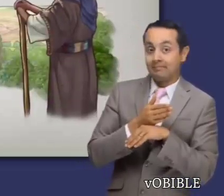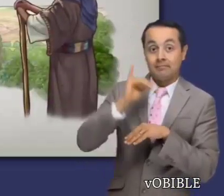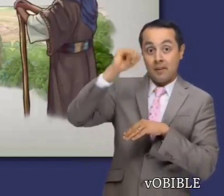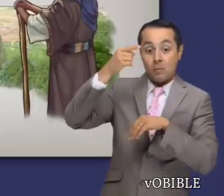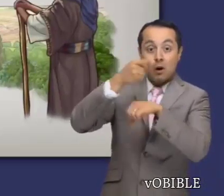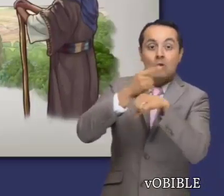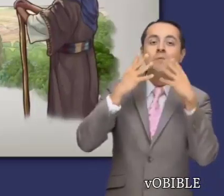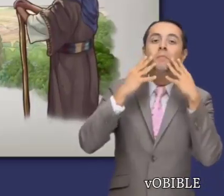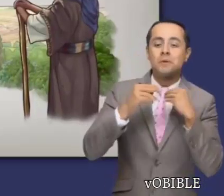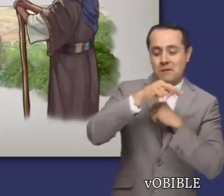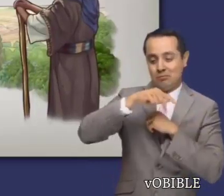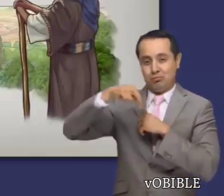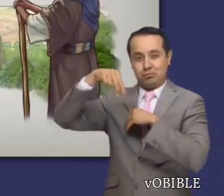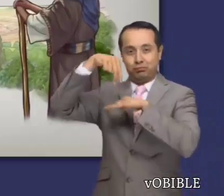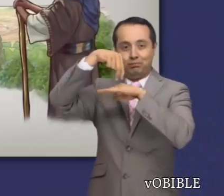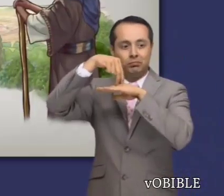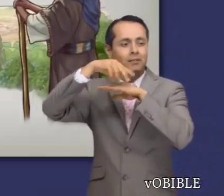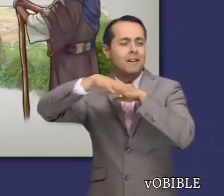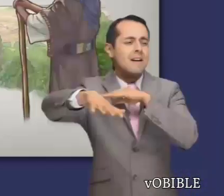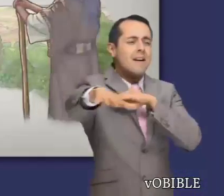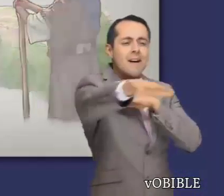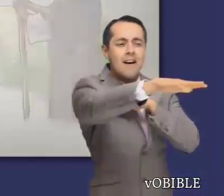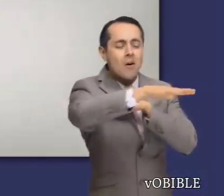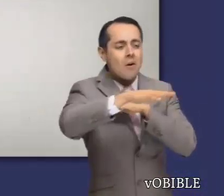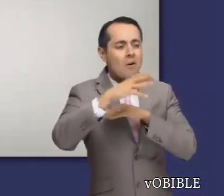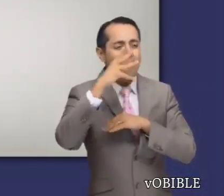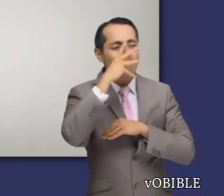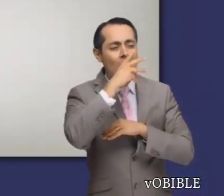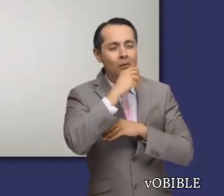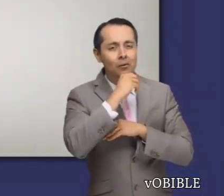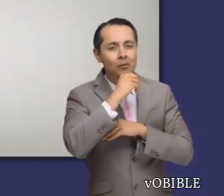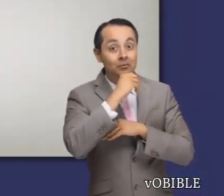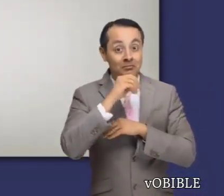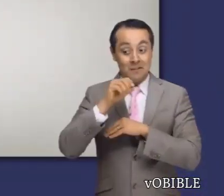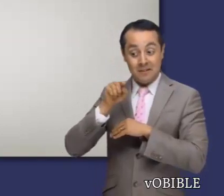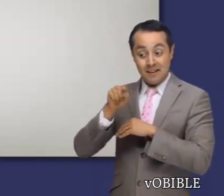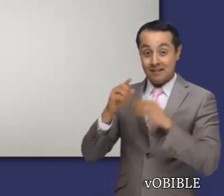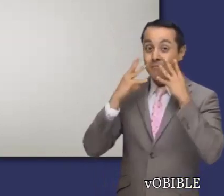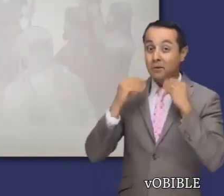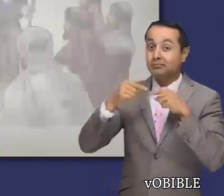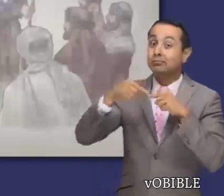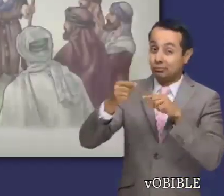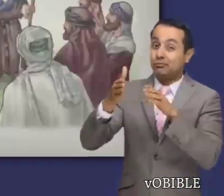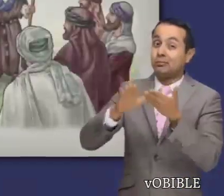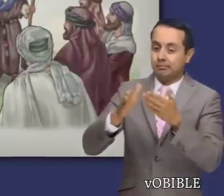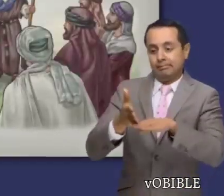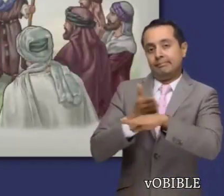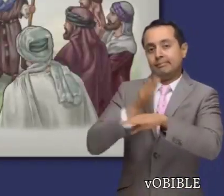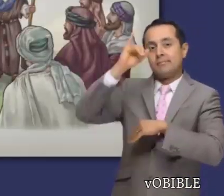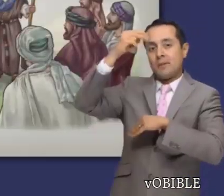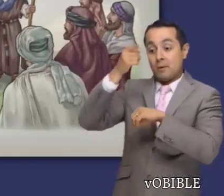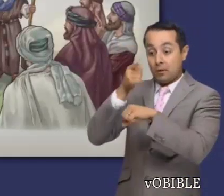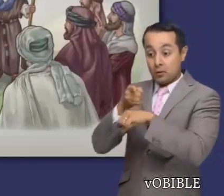una montaña en la región de Avarim para ver la tierra prometida. Como Moisés está a punto de morir, Jehová le pide que